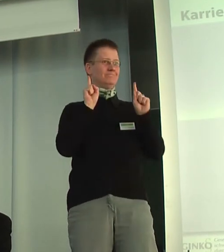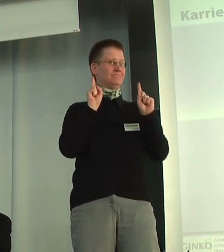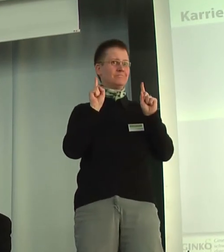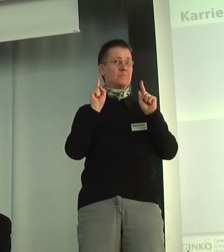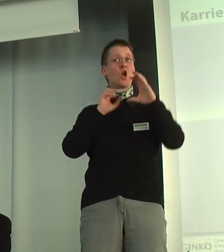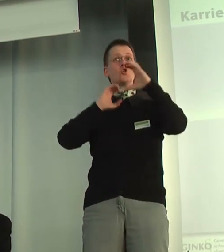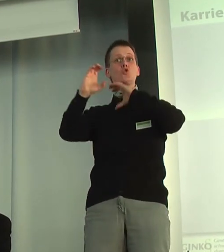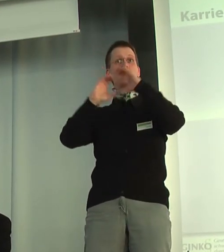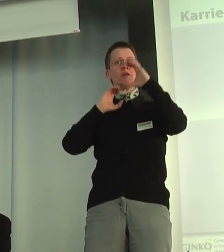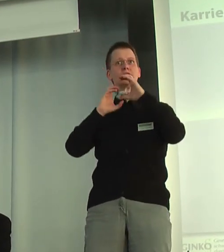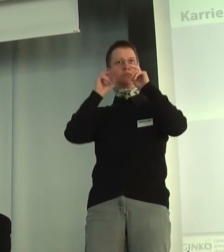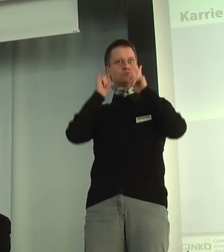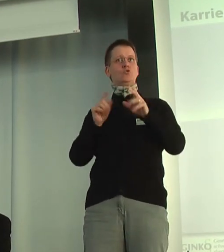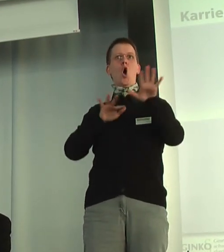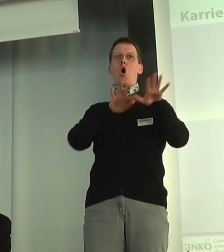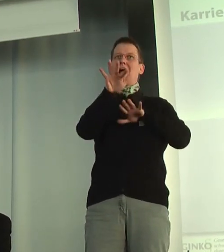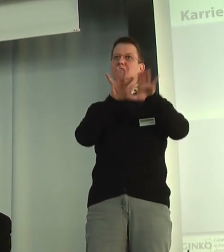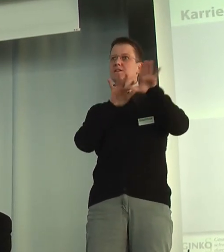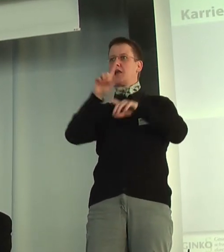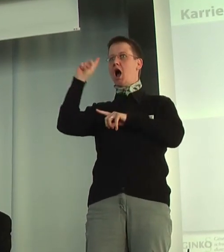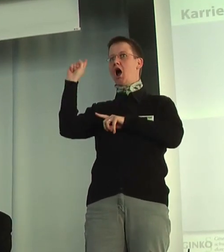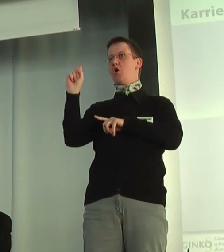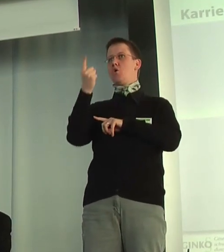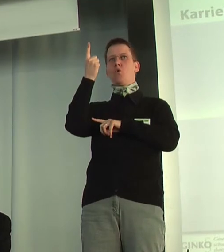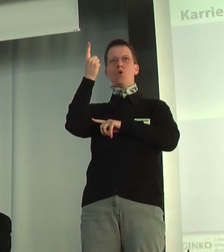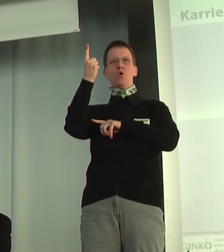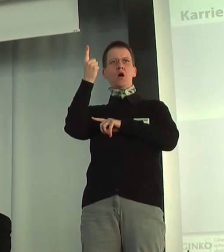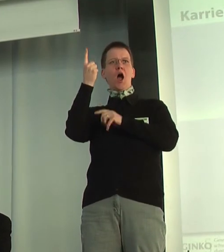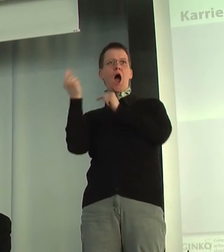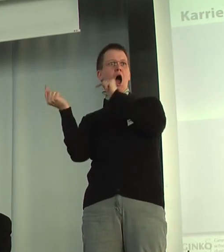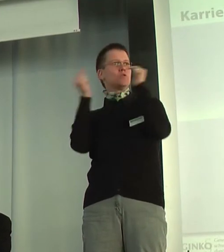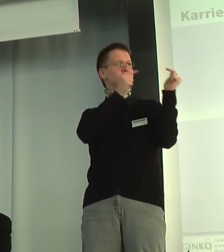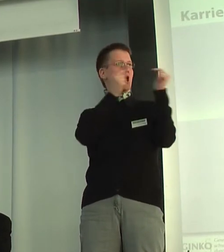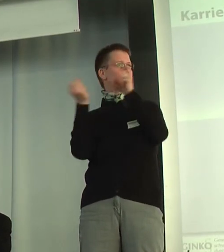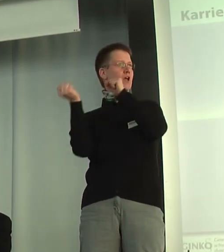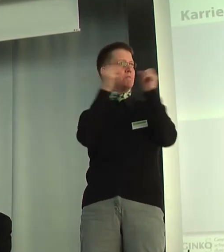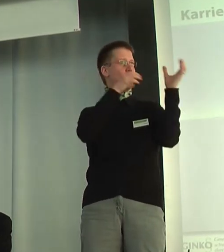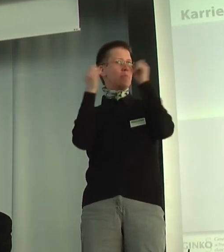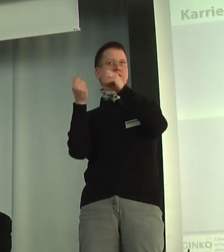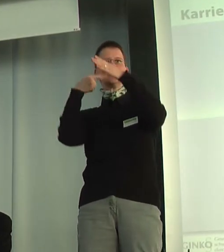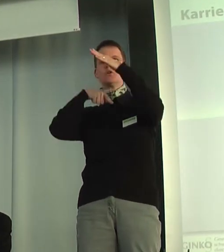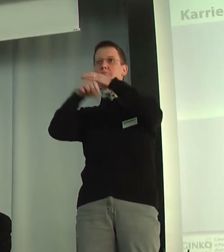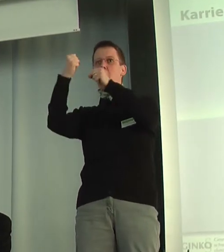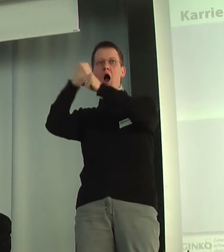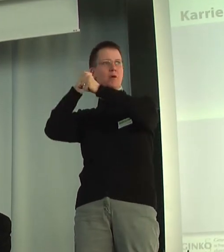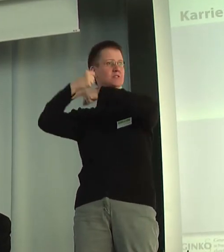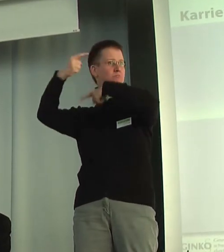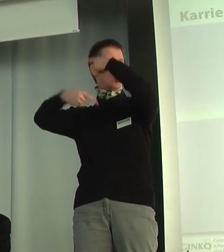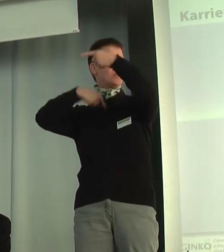Kommunikation muss organisiert werden, das gilt auch für den Austausch von Informationen in Arbeitsprozessen. Denken Sie alle